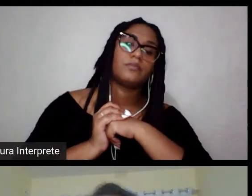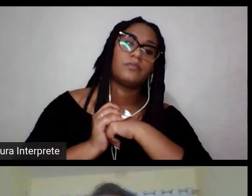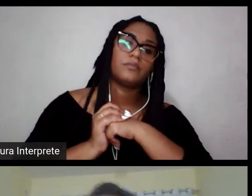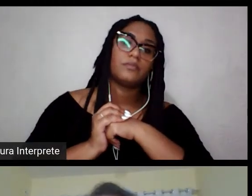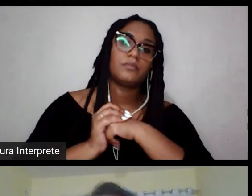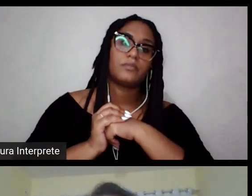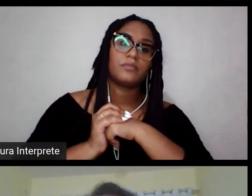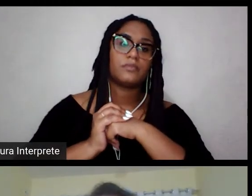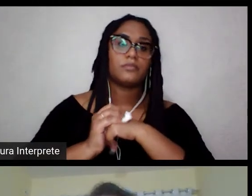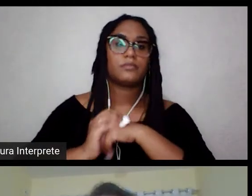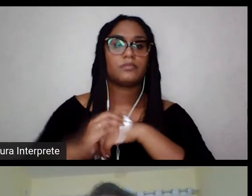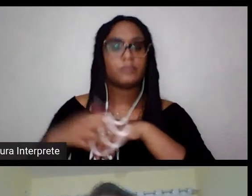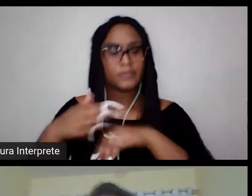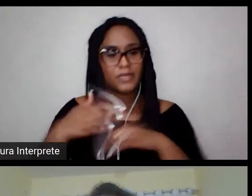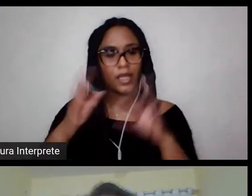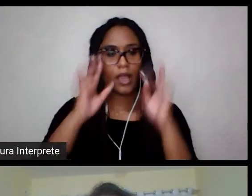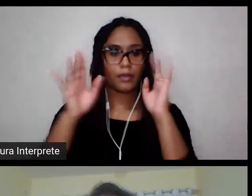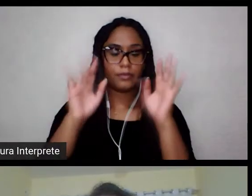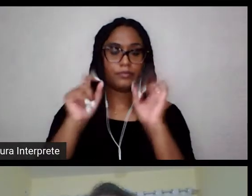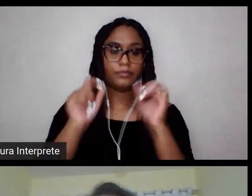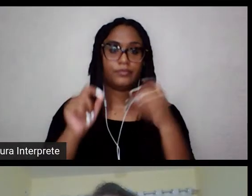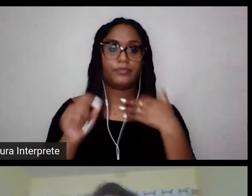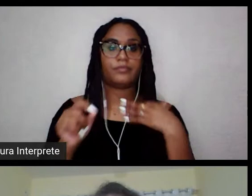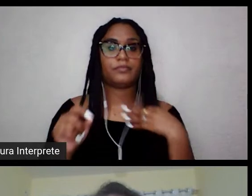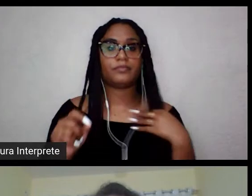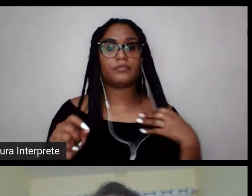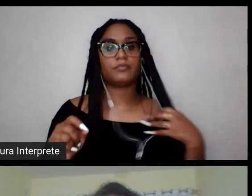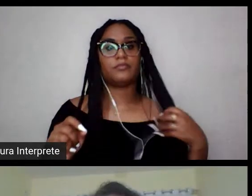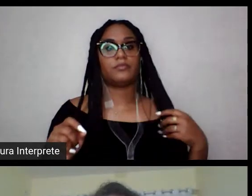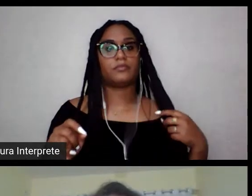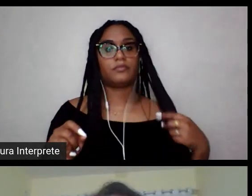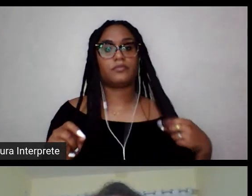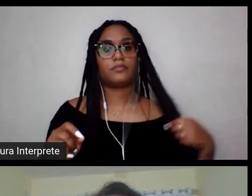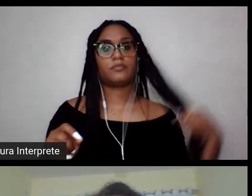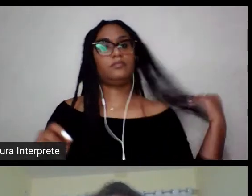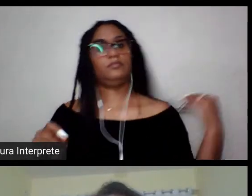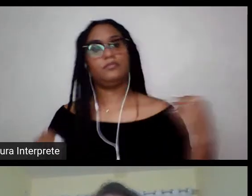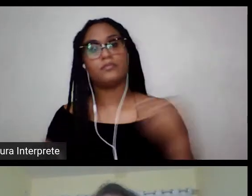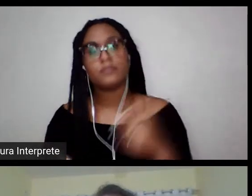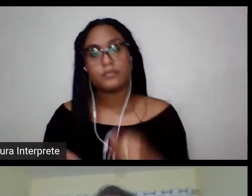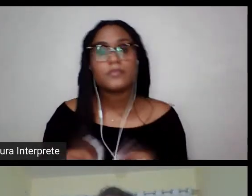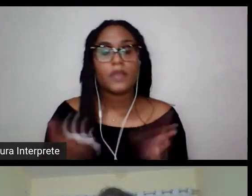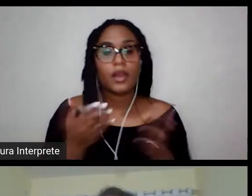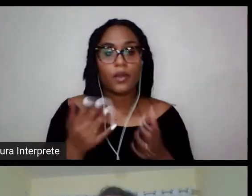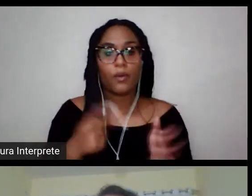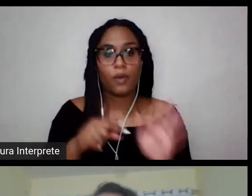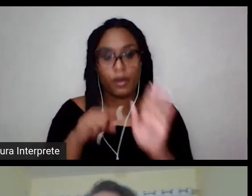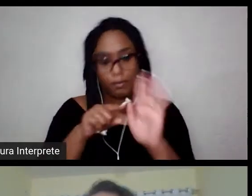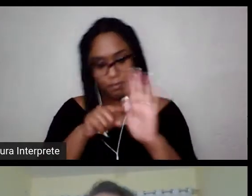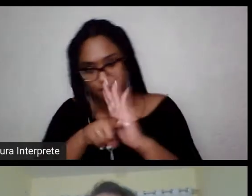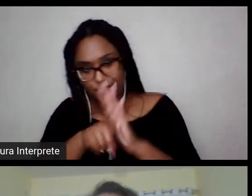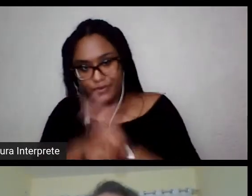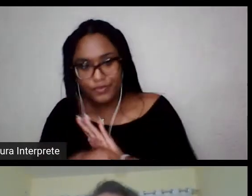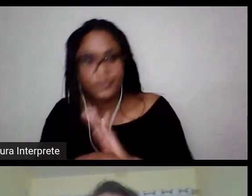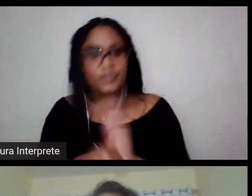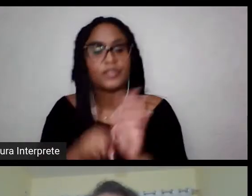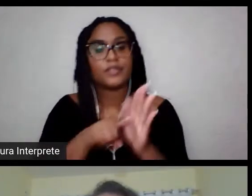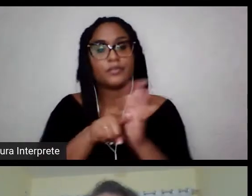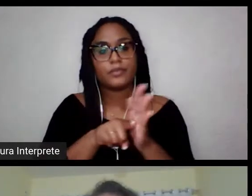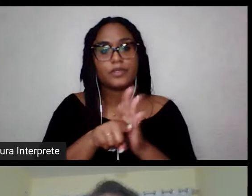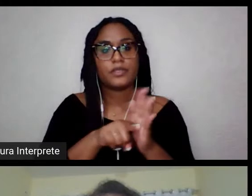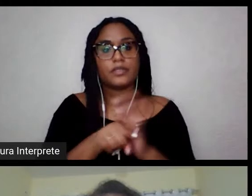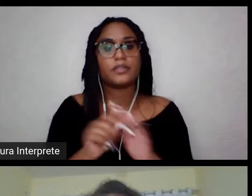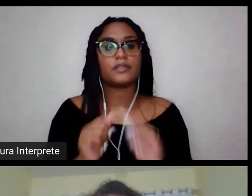eu penso que, e agora estou nesse momento de aprofundar a pesquisa, né? Eu acho que,